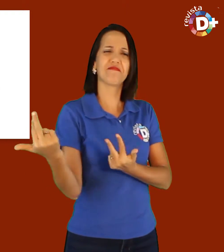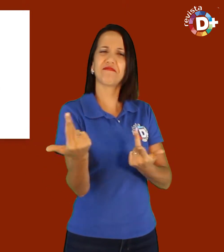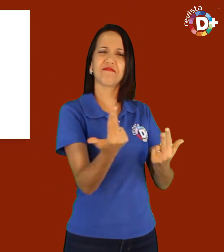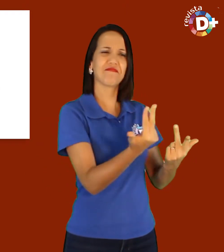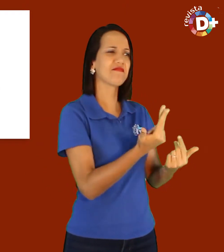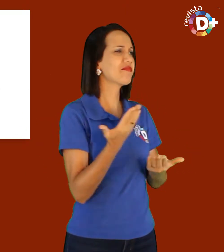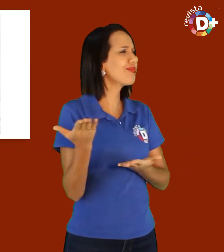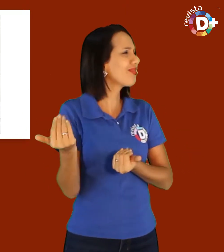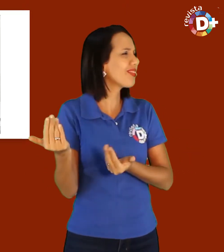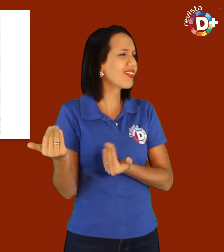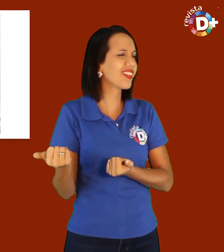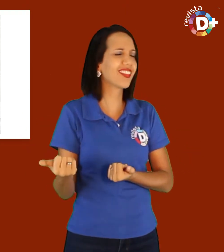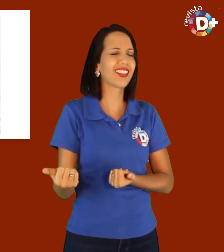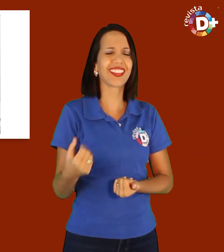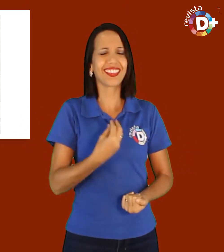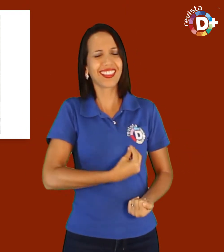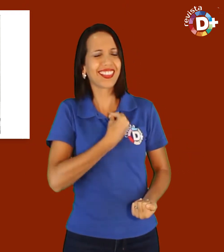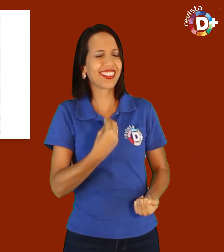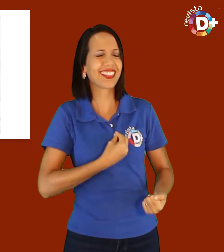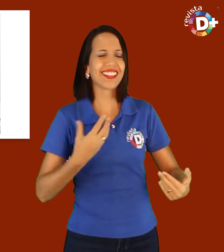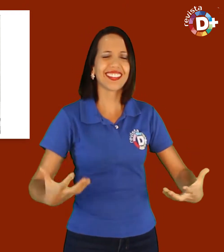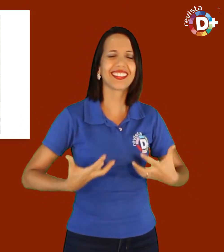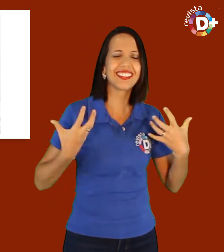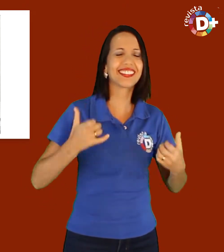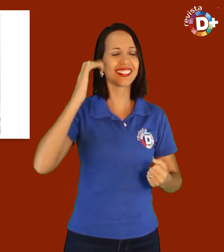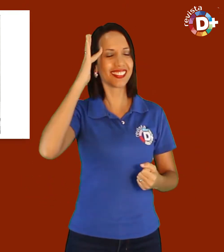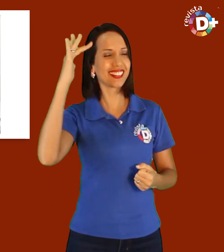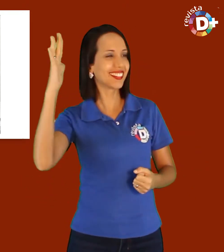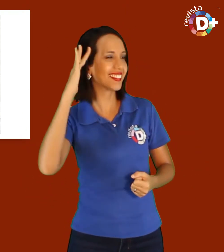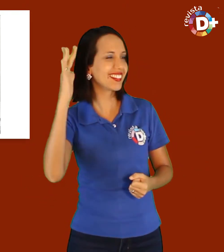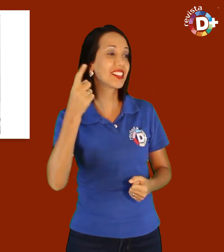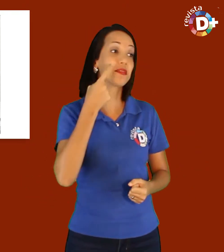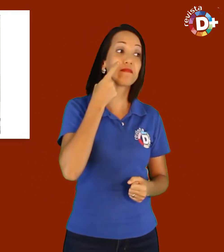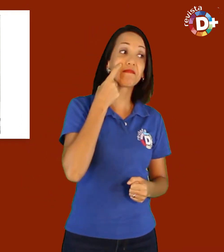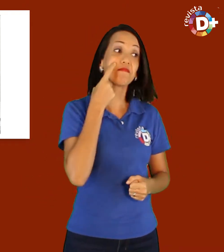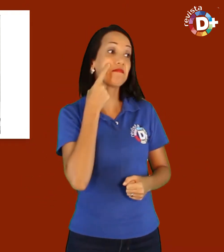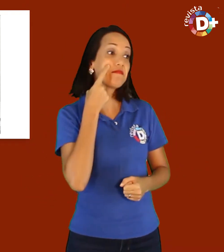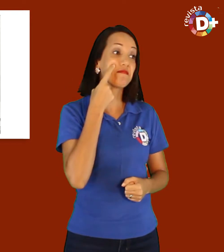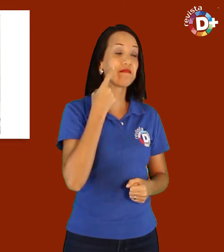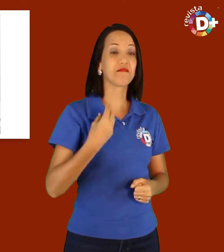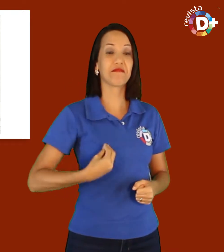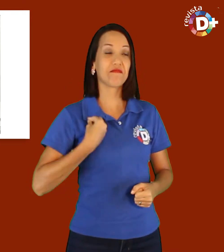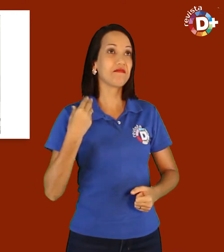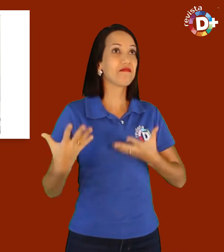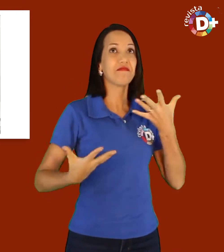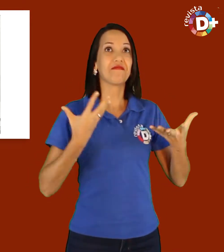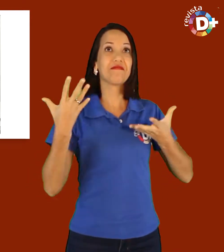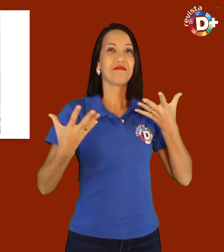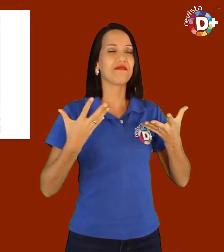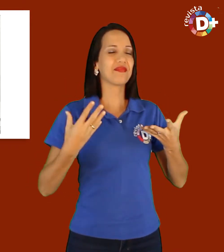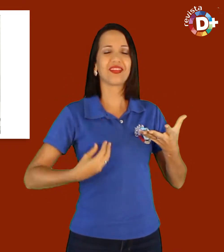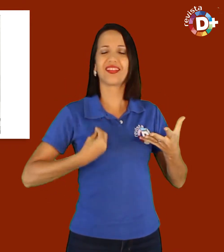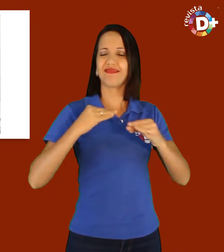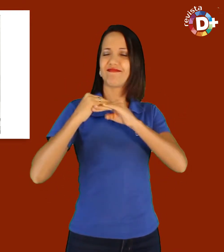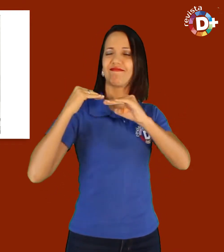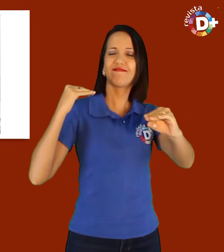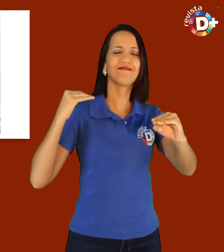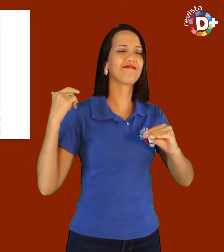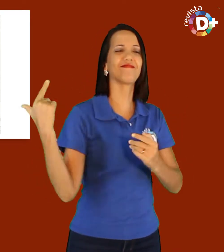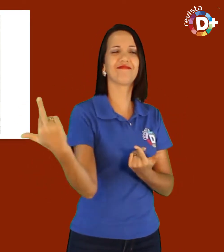Eu era uma jovem como todas as outras, cheia de vida, sonhos, dúvidas, A vida por viver a vida